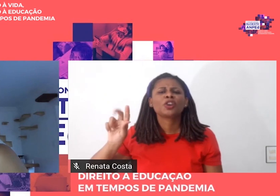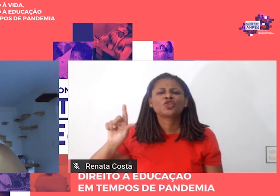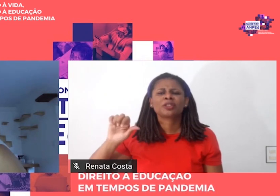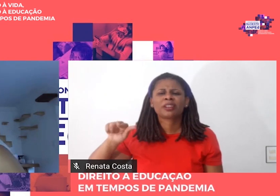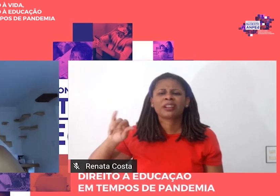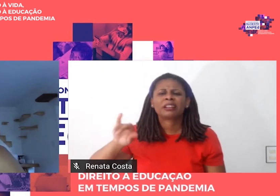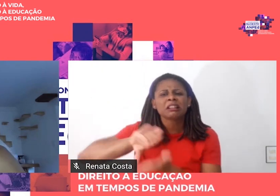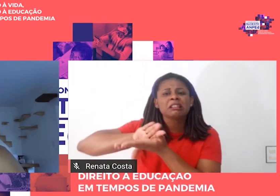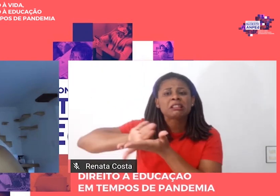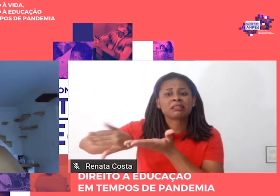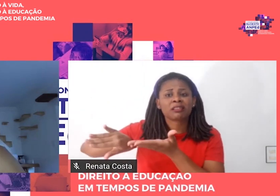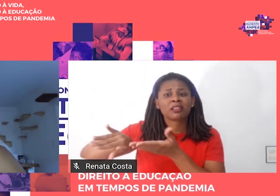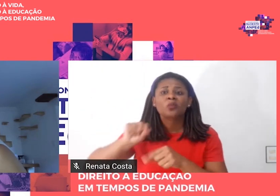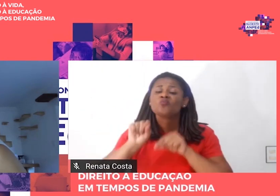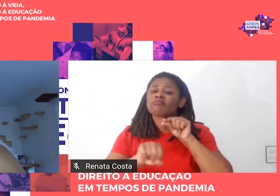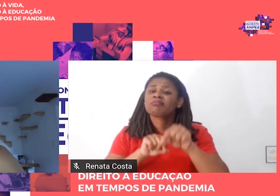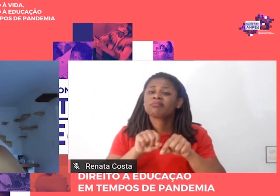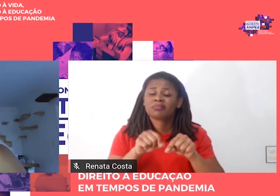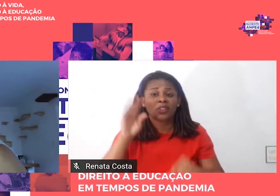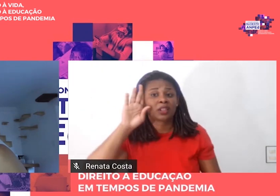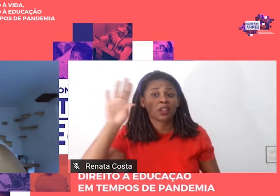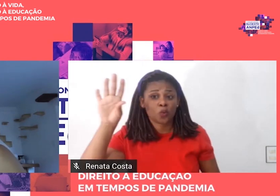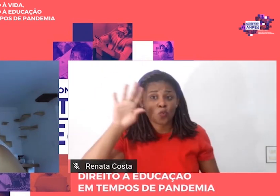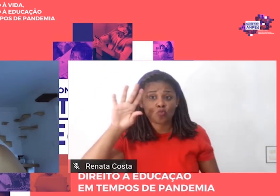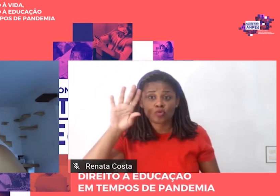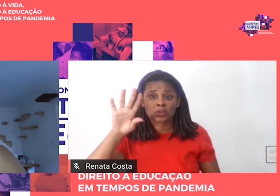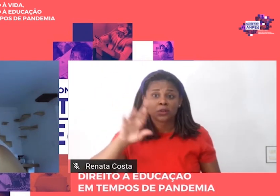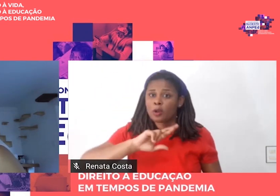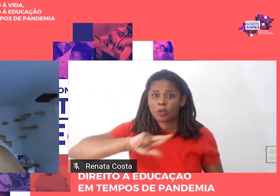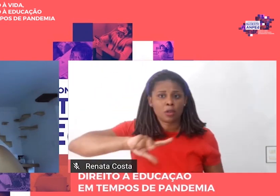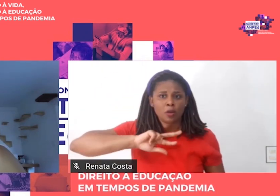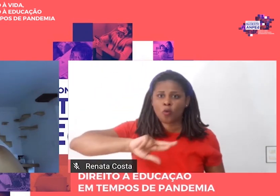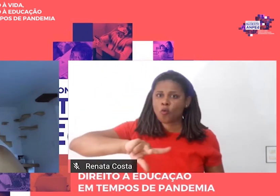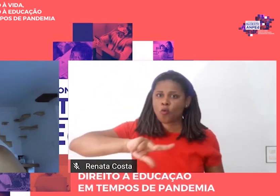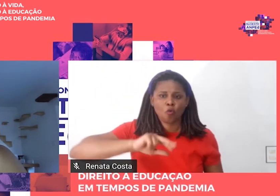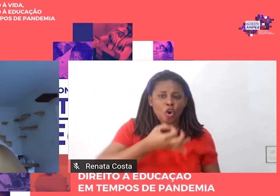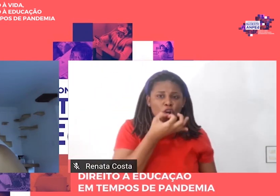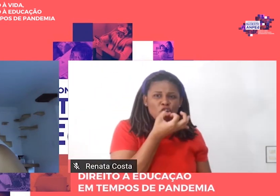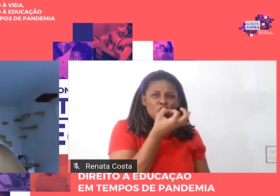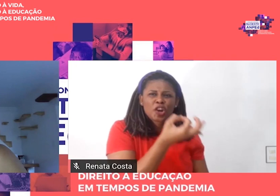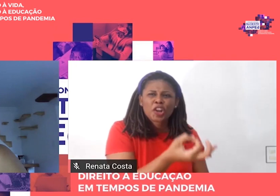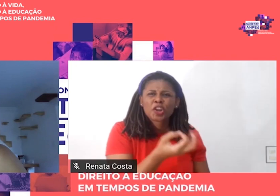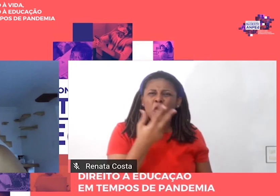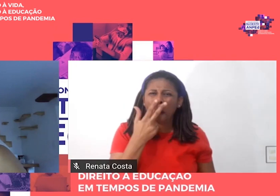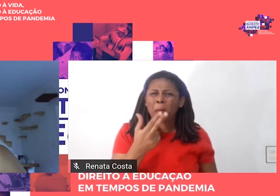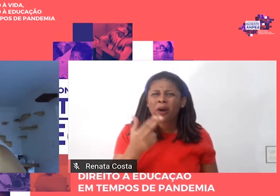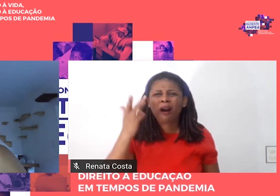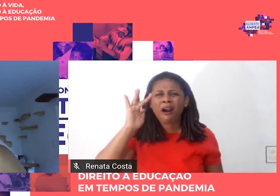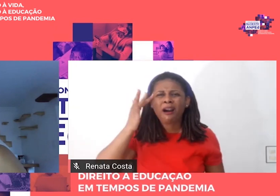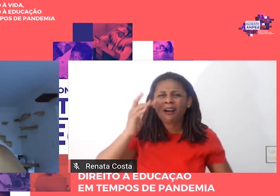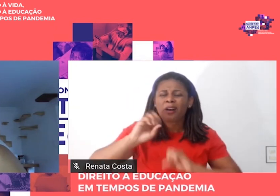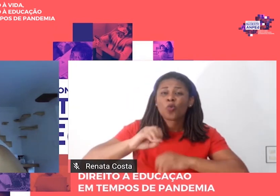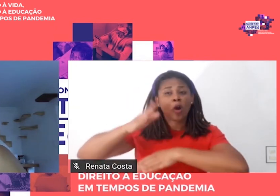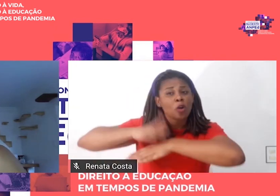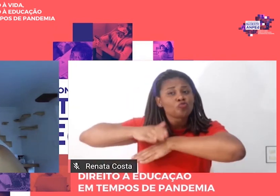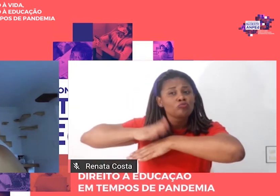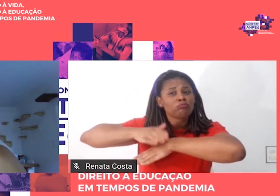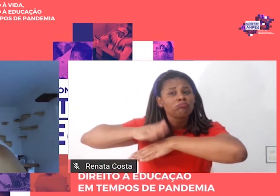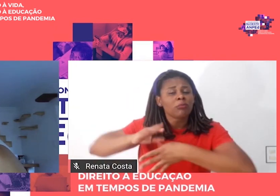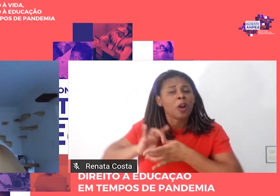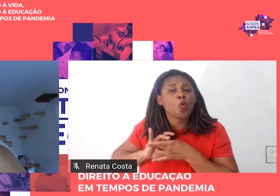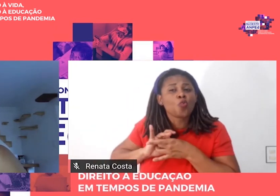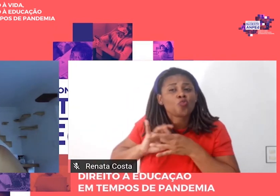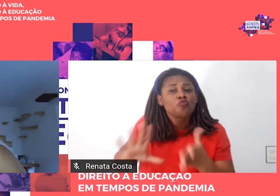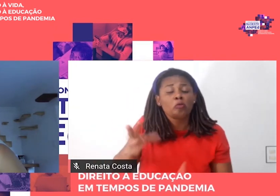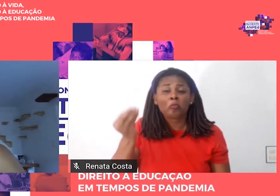críticas, que, segundo ele, encaram a educação como autônoma e buscam compreendê-la a partir